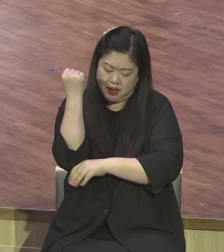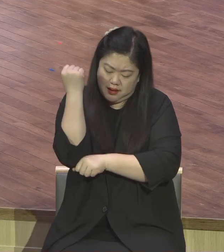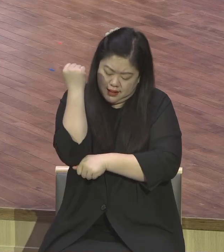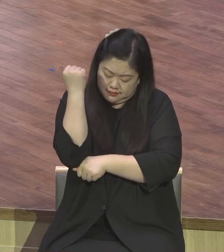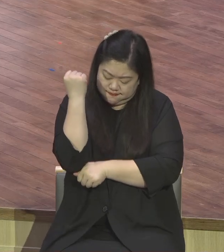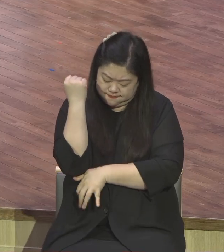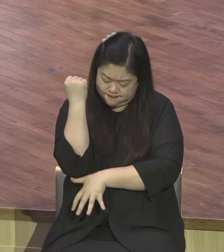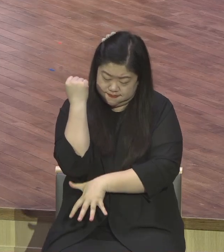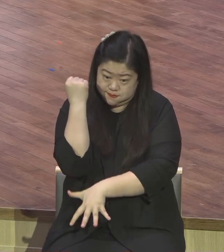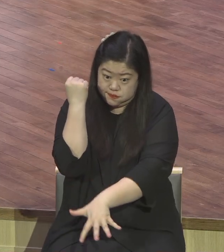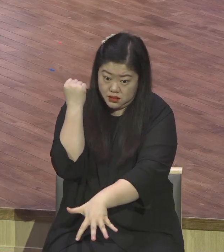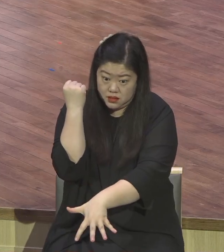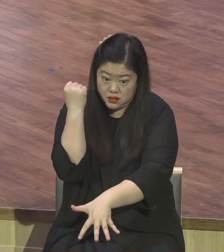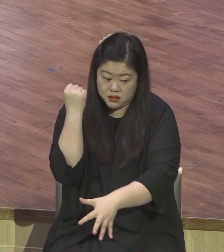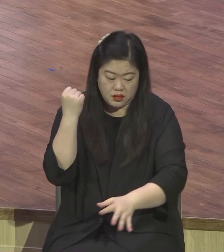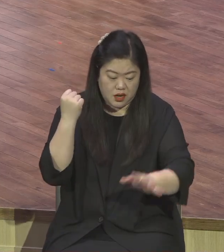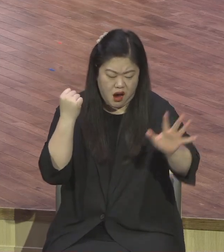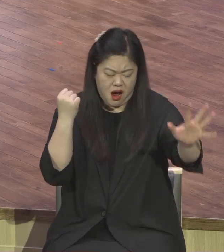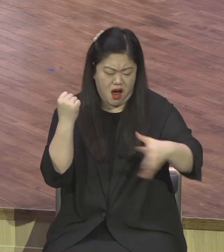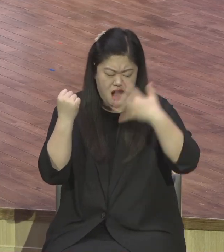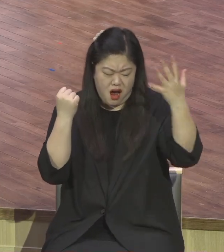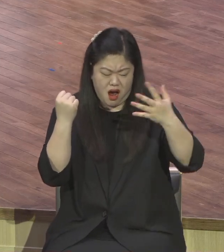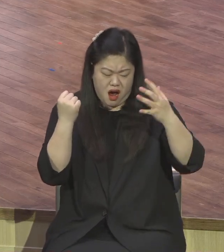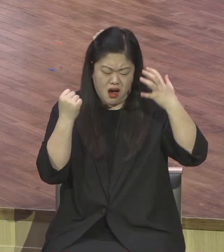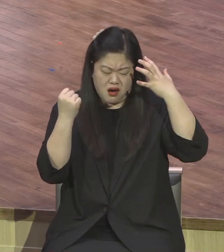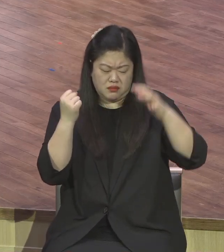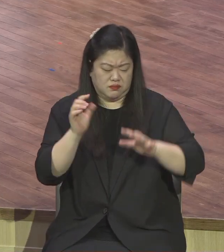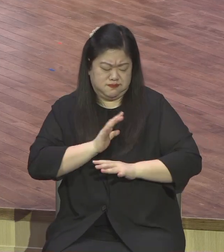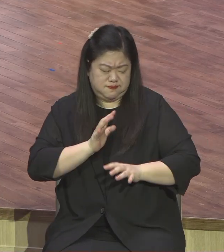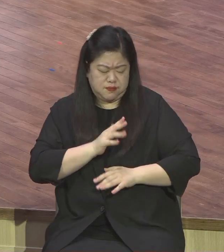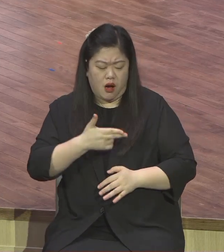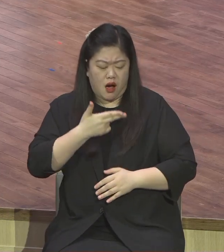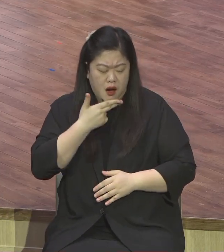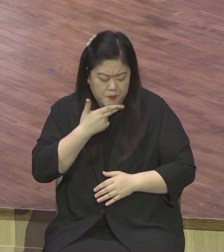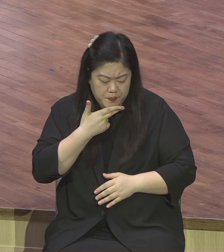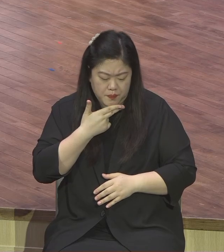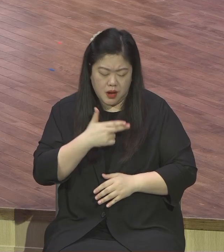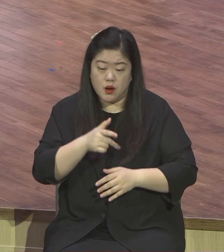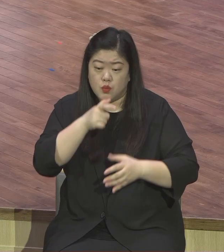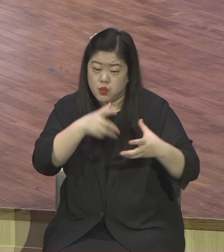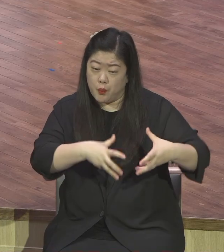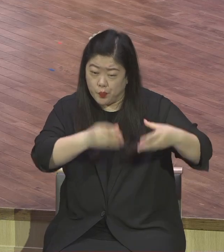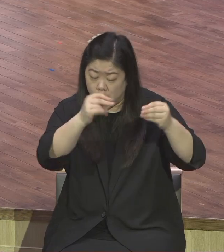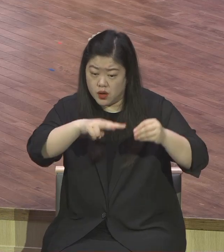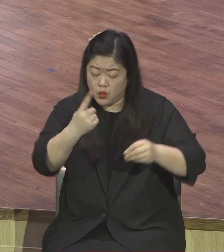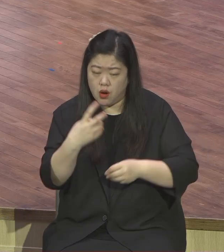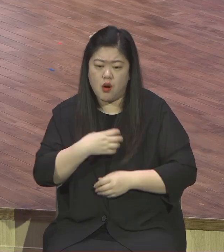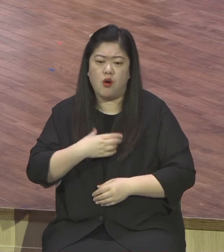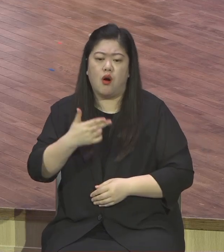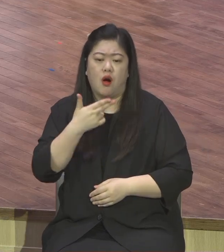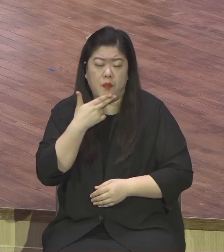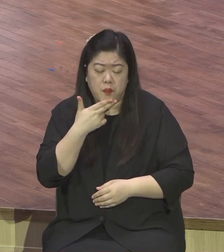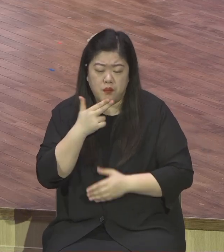올지라도 두려워하지 아니하며 그 입이 청청하며 가문은 해도 걱정이 없고 결실이 그쳐지 아니함 같으리라